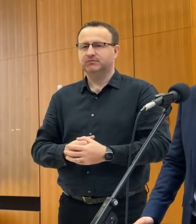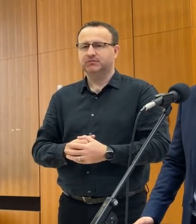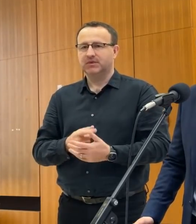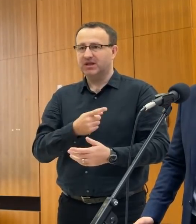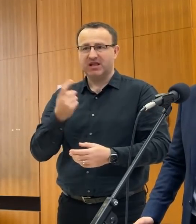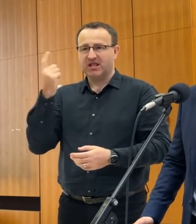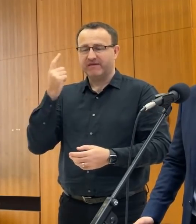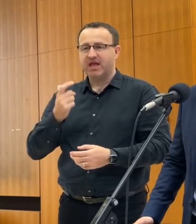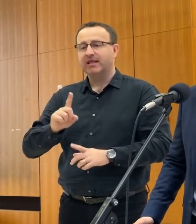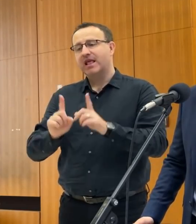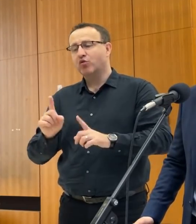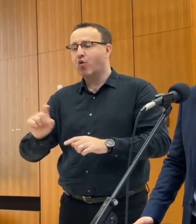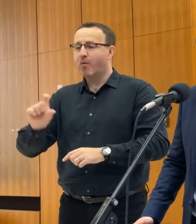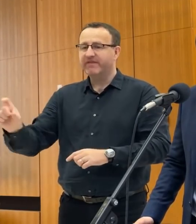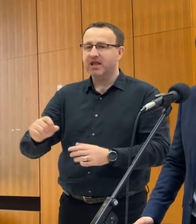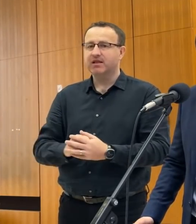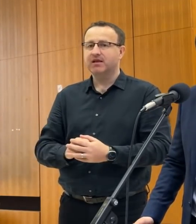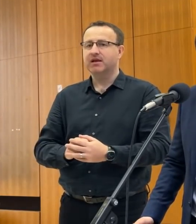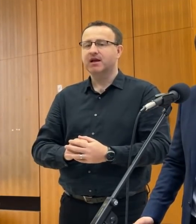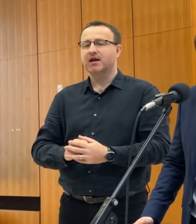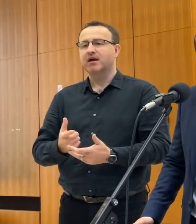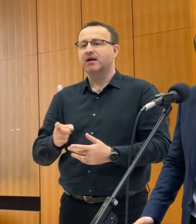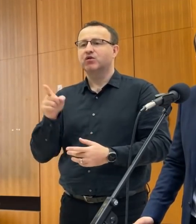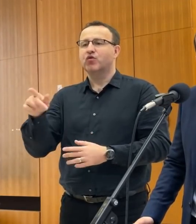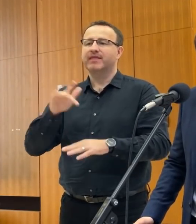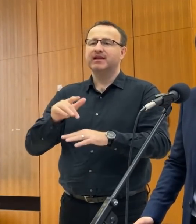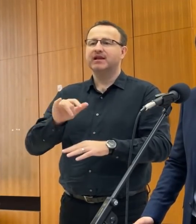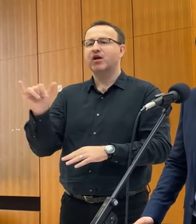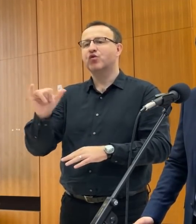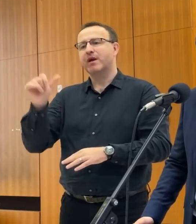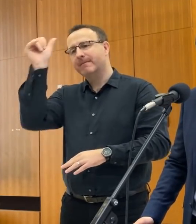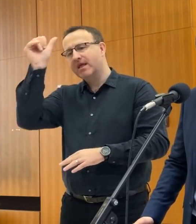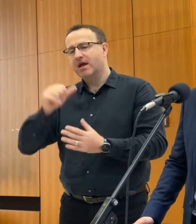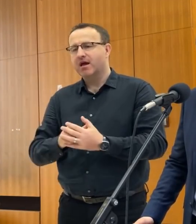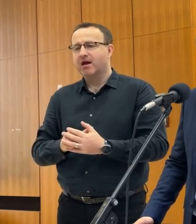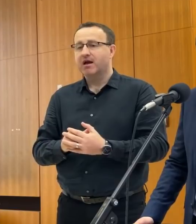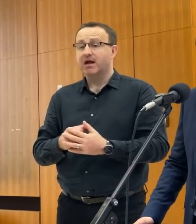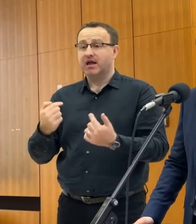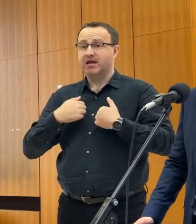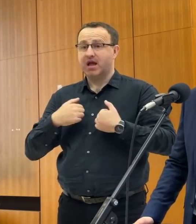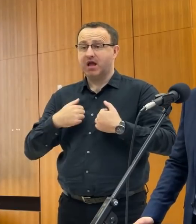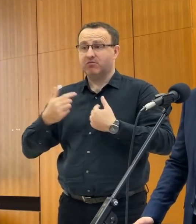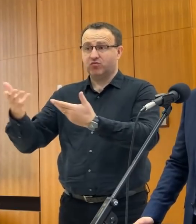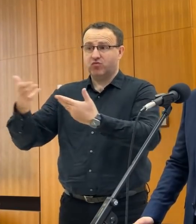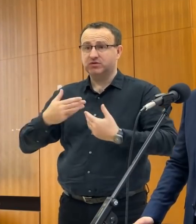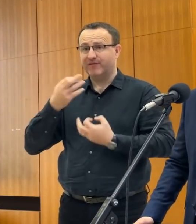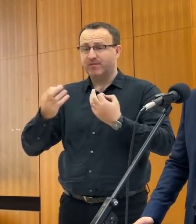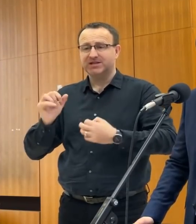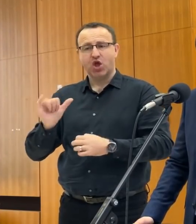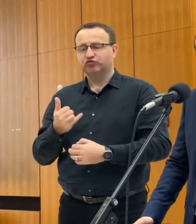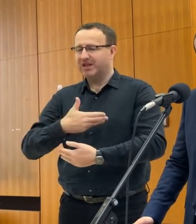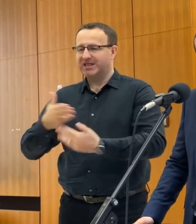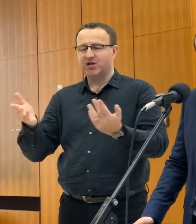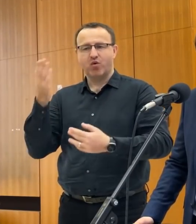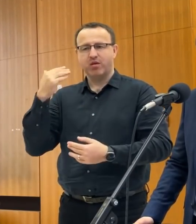tom okamihu, keď som ja dostal informáciu, ešte nebol nikto, ale